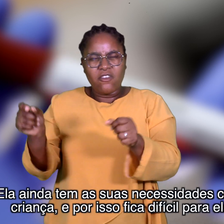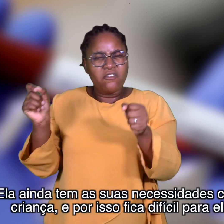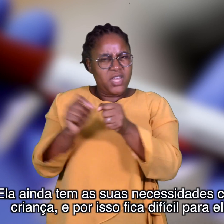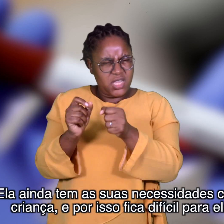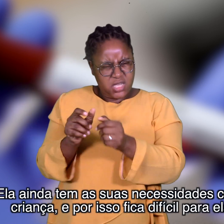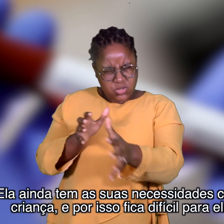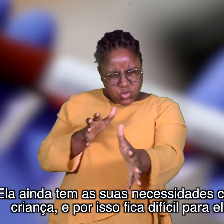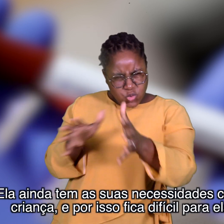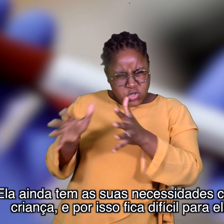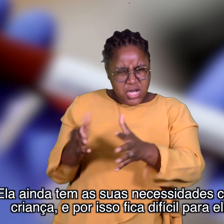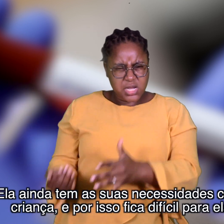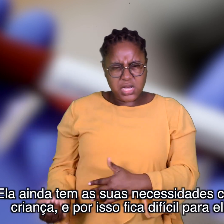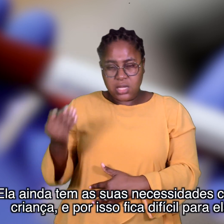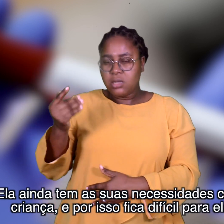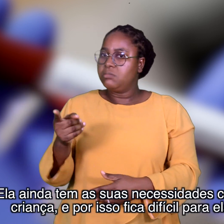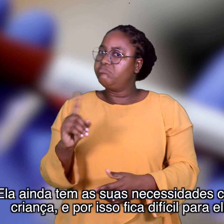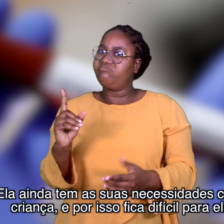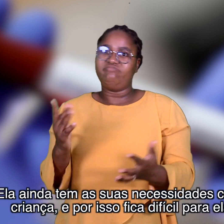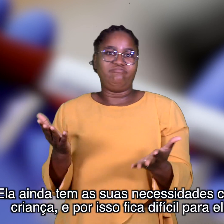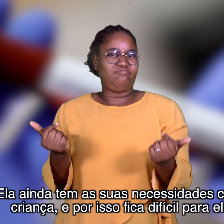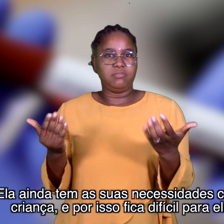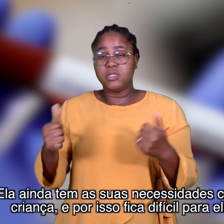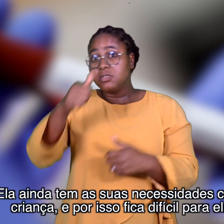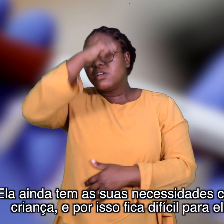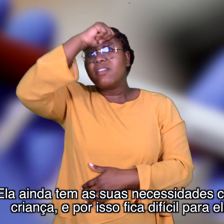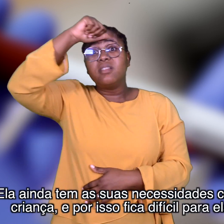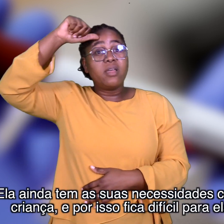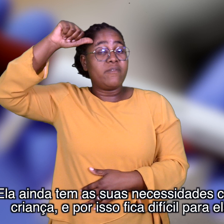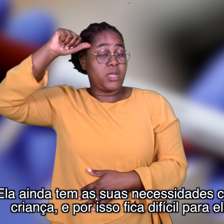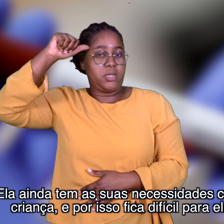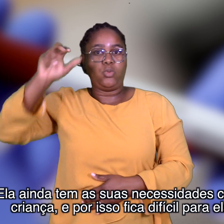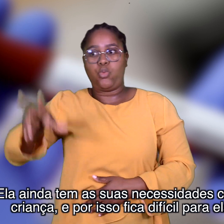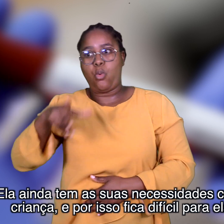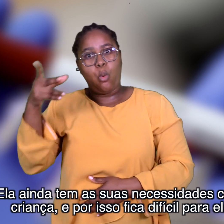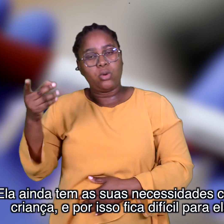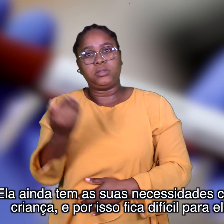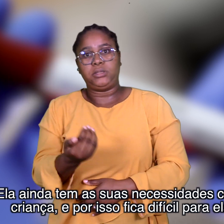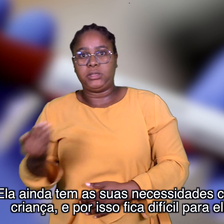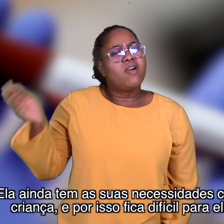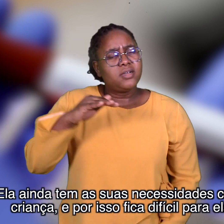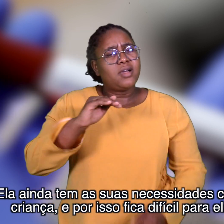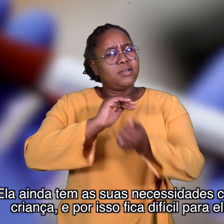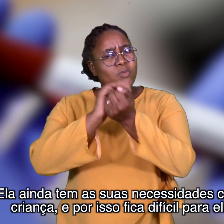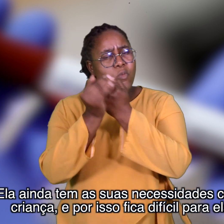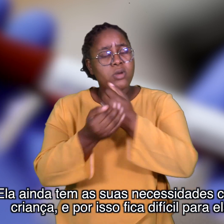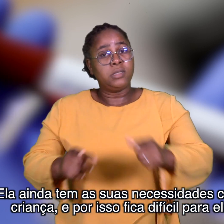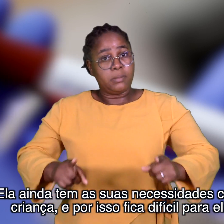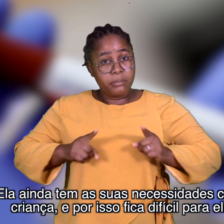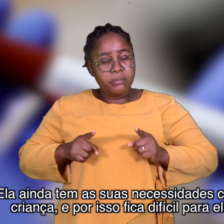mãe adolescente não é capaz de pensar e tomar as mesmas decisões de uma mãe adulta. Ela ainda tem as suas necessidades como